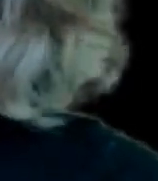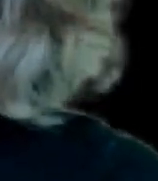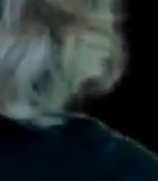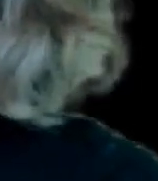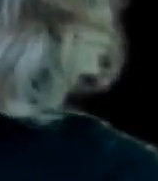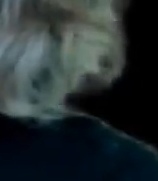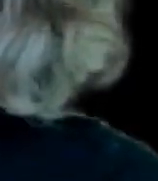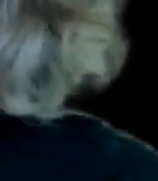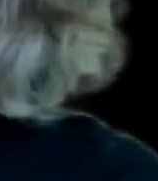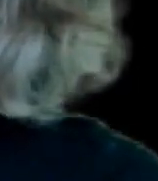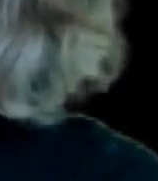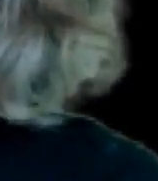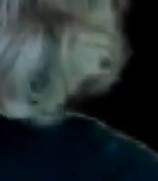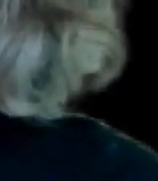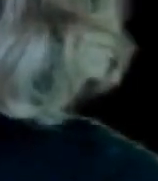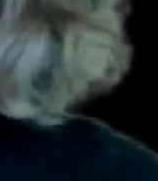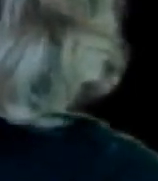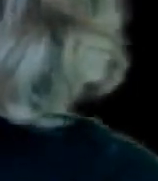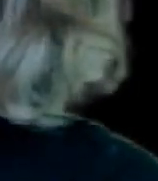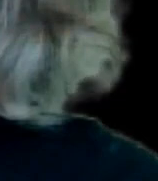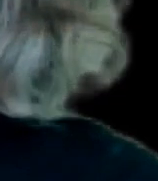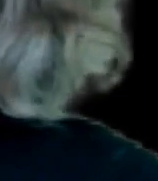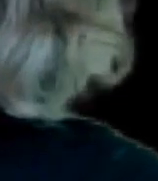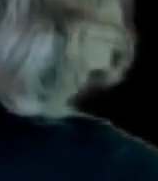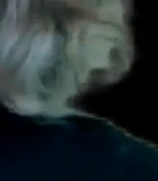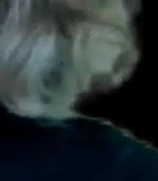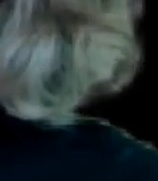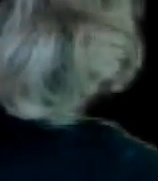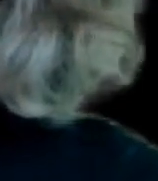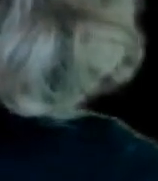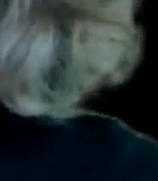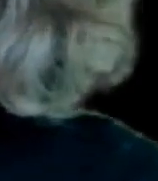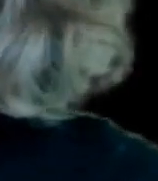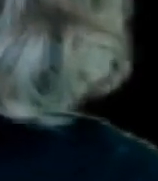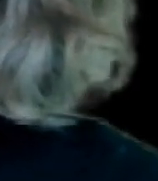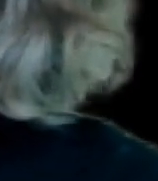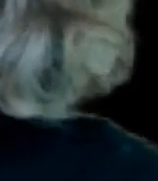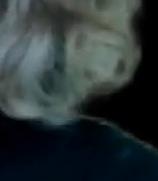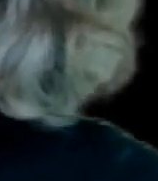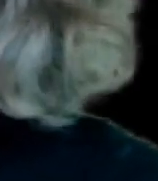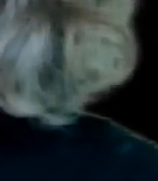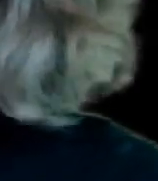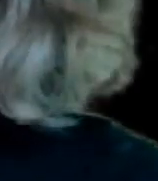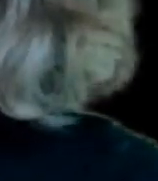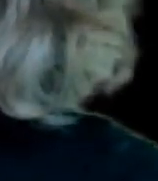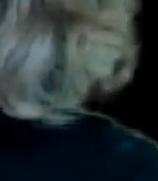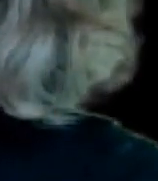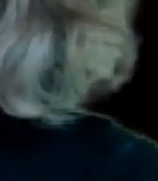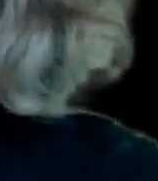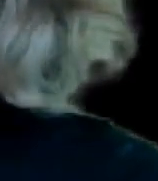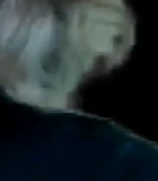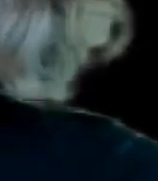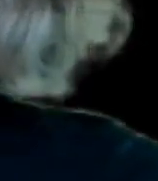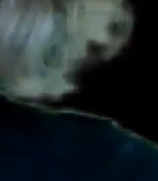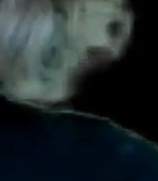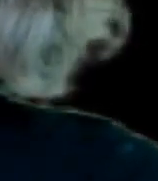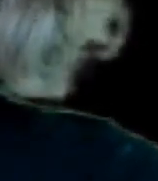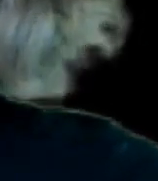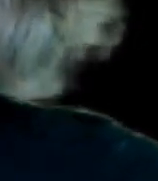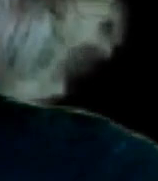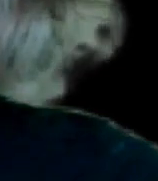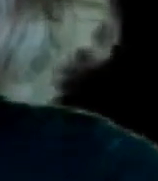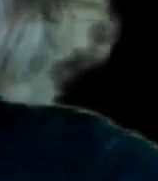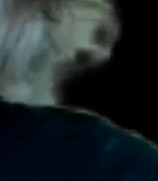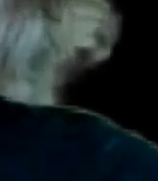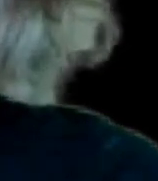una breve introducción Que hice En mis videos pasados Están haciéndole daño A la cuarta